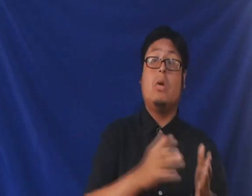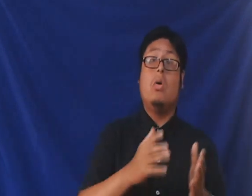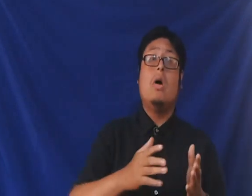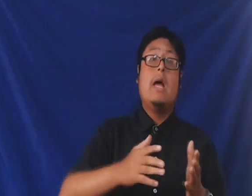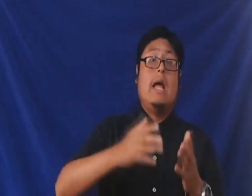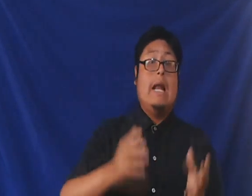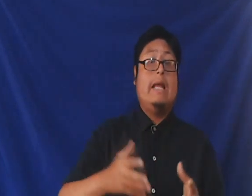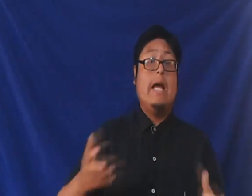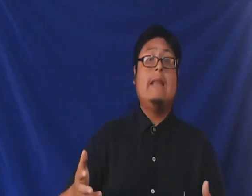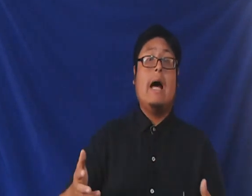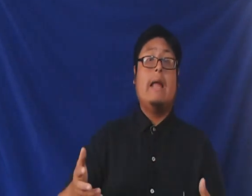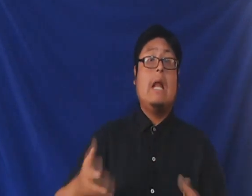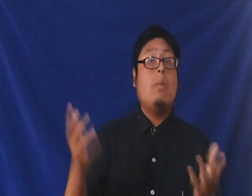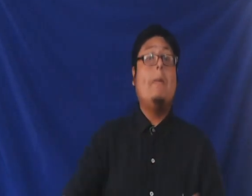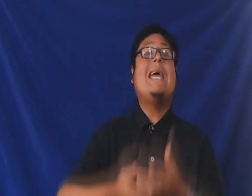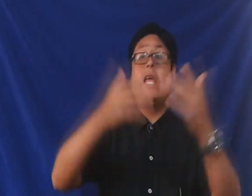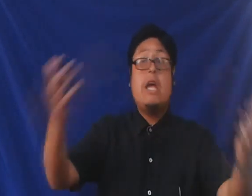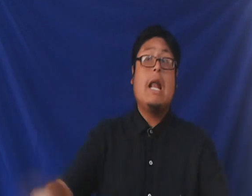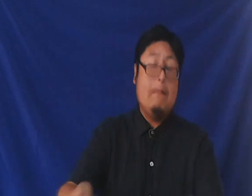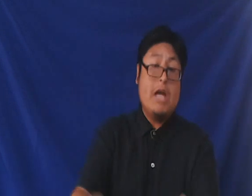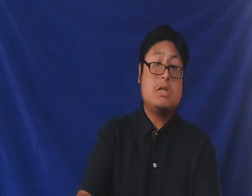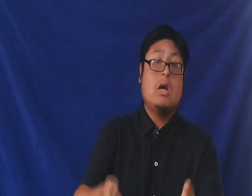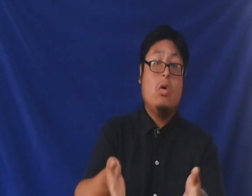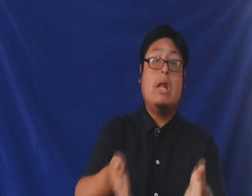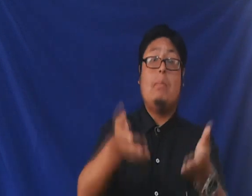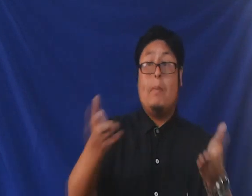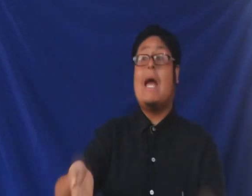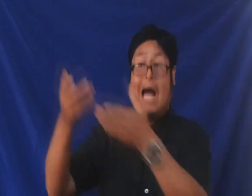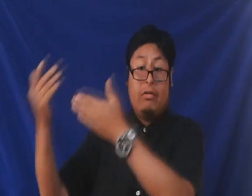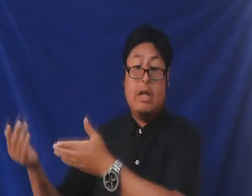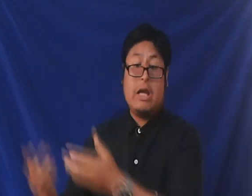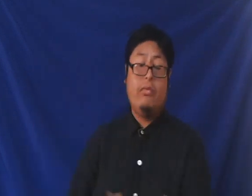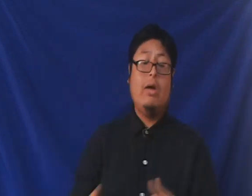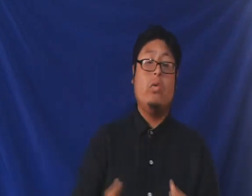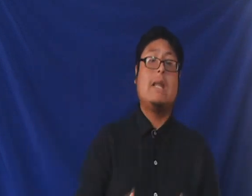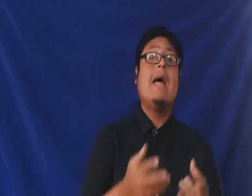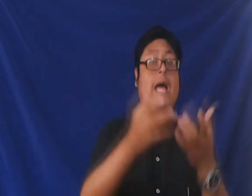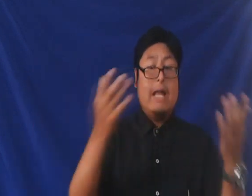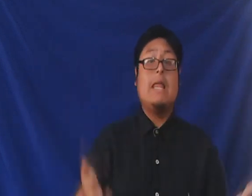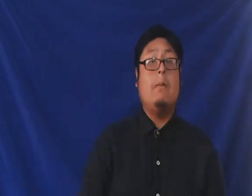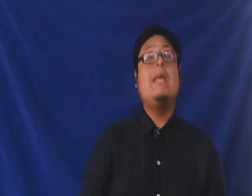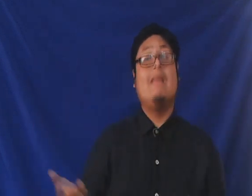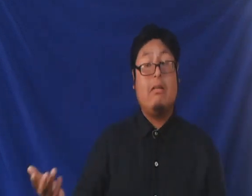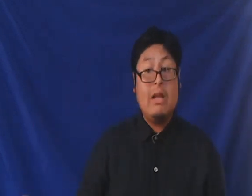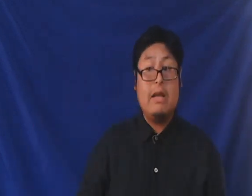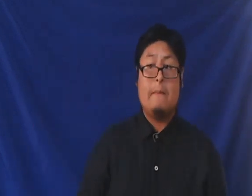como la leyenda de la epopeya de Gilgamesh una epopeya así de que fue encontrada en tablillas de arcilla